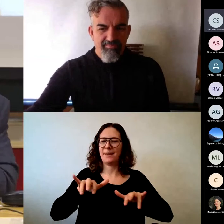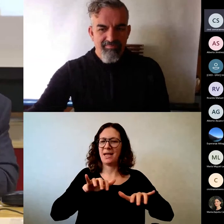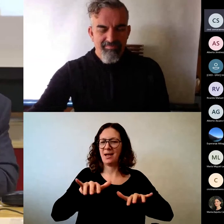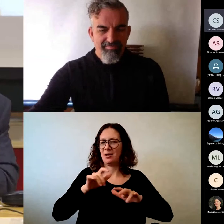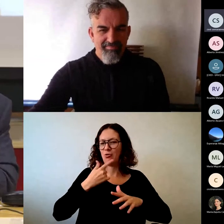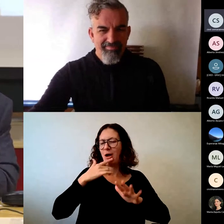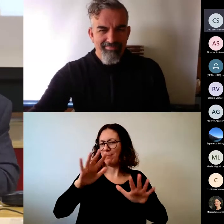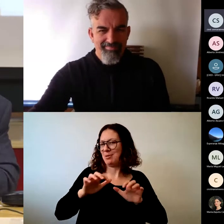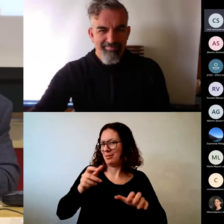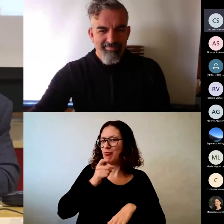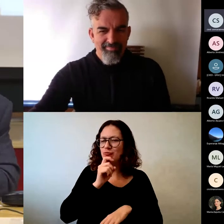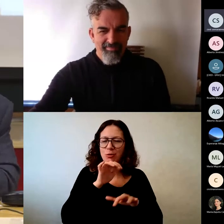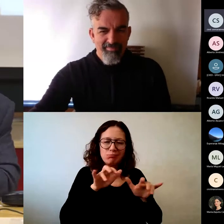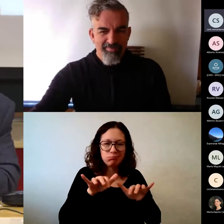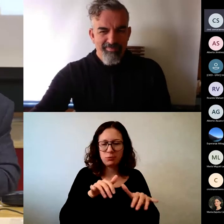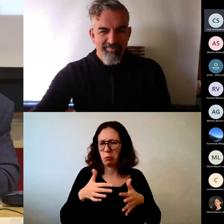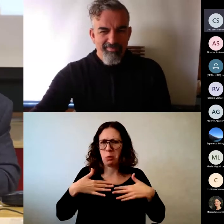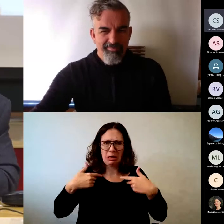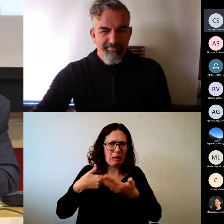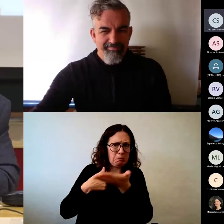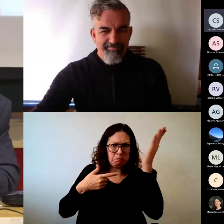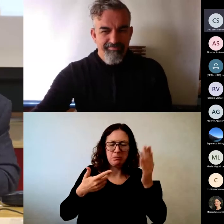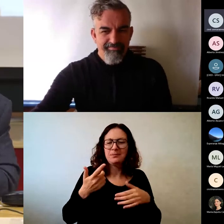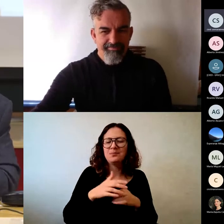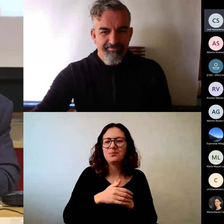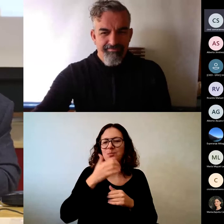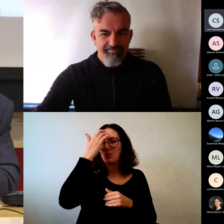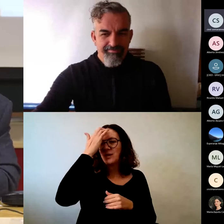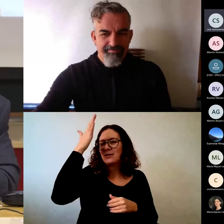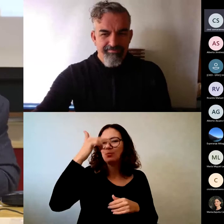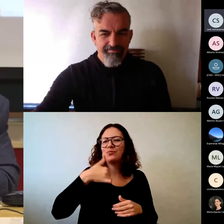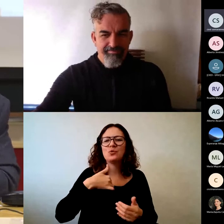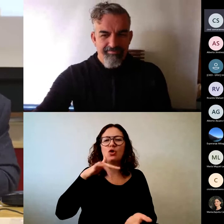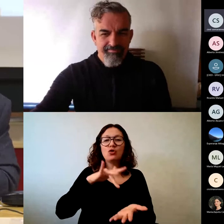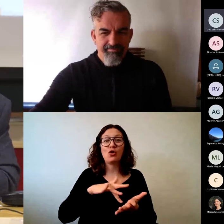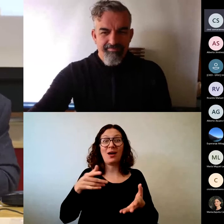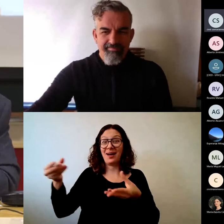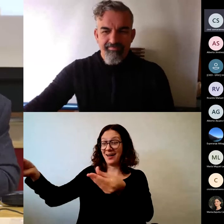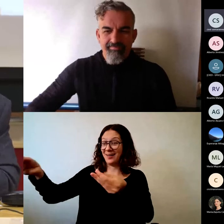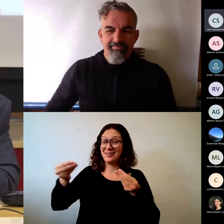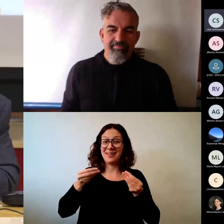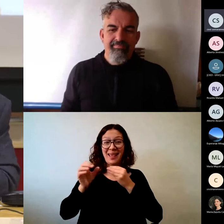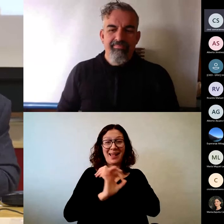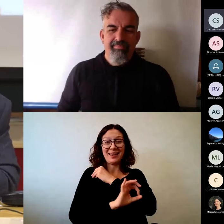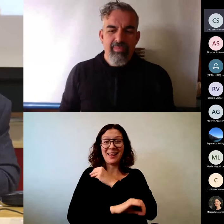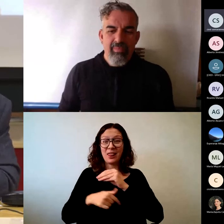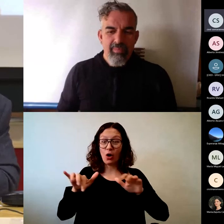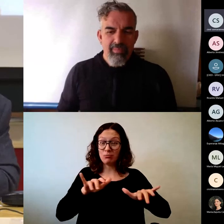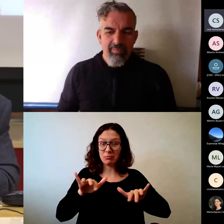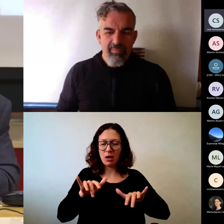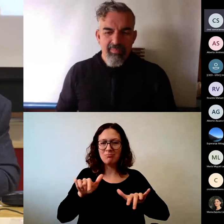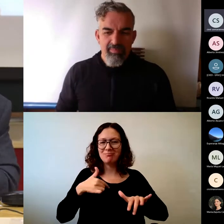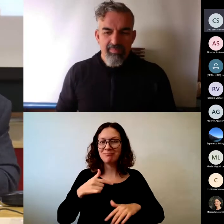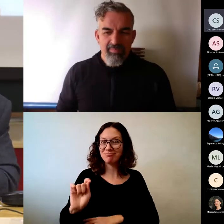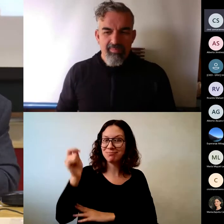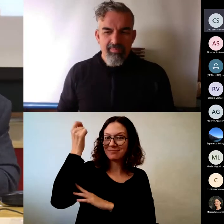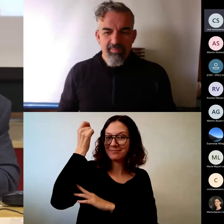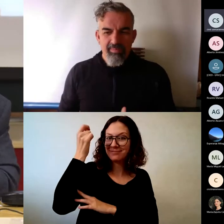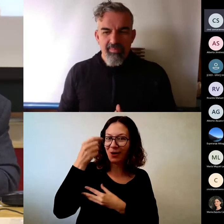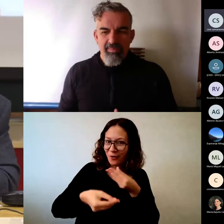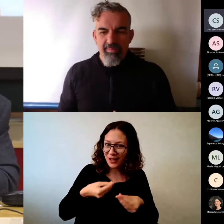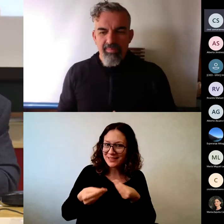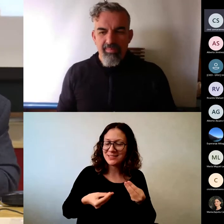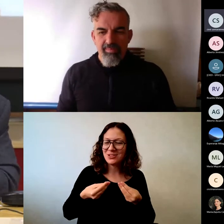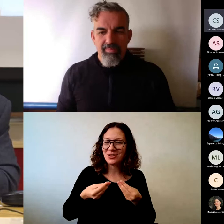y hemos conseguido tocar la pieza la partitura que nos han puesto después de conseguirlo ¿qué